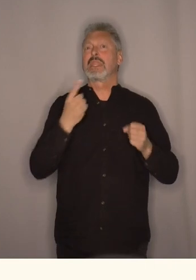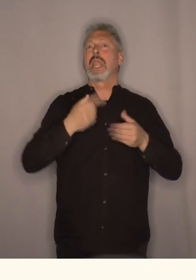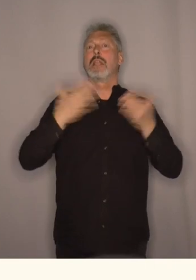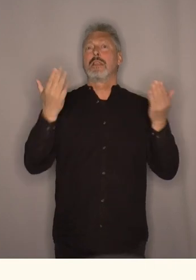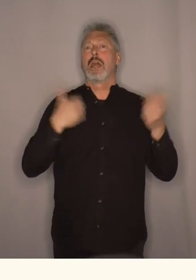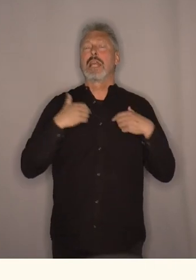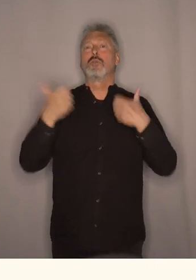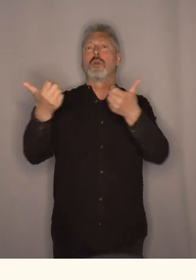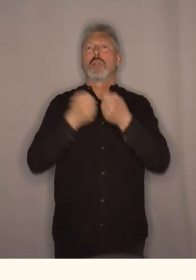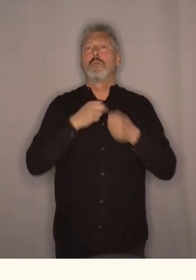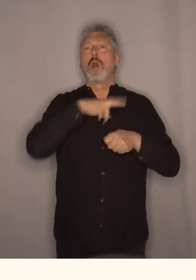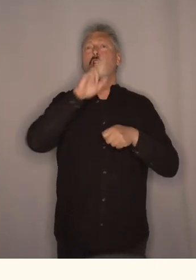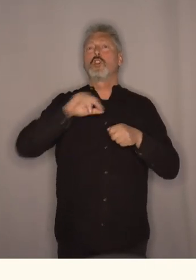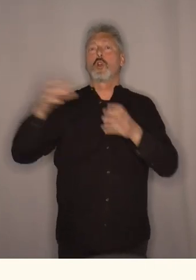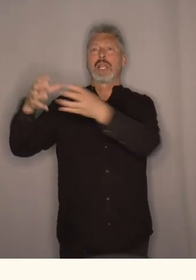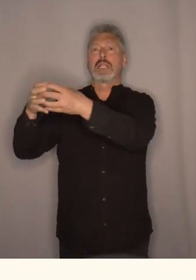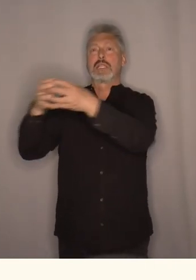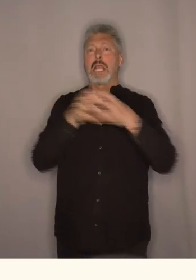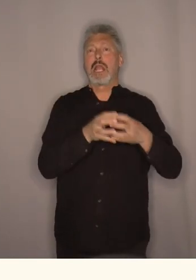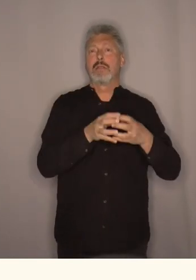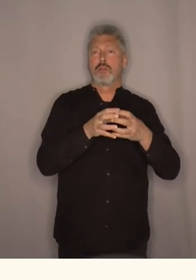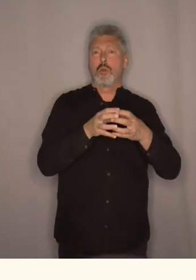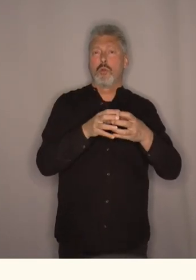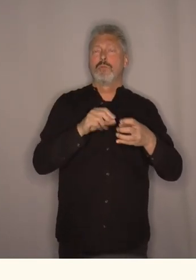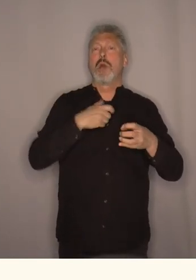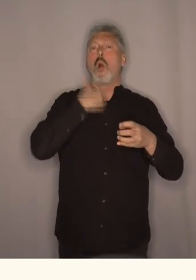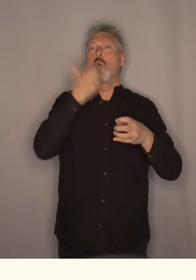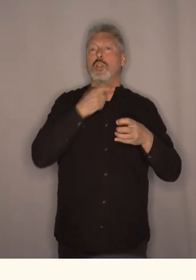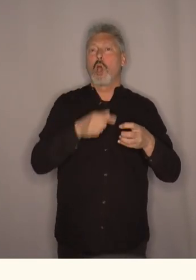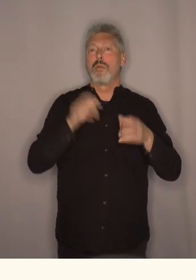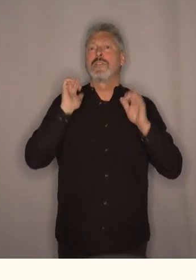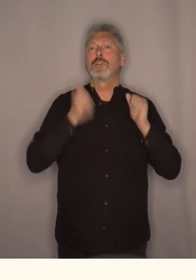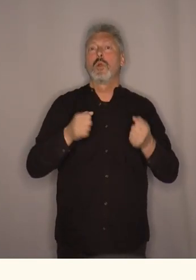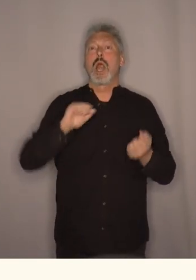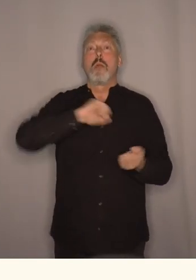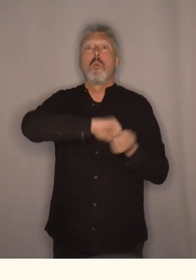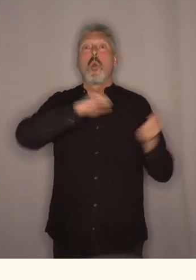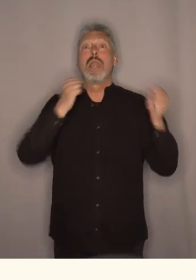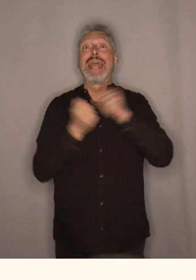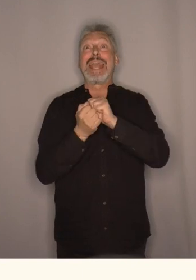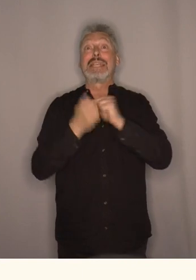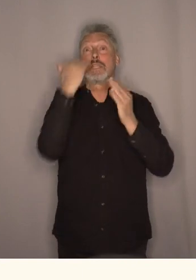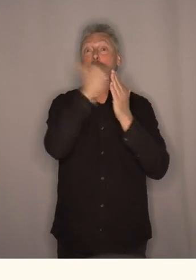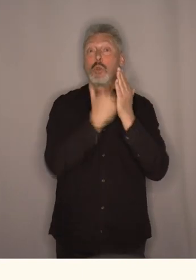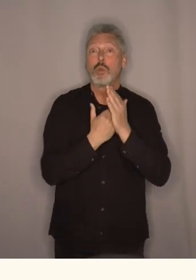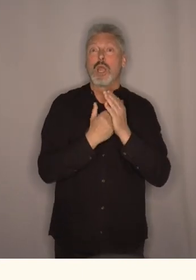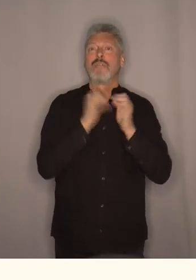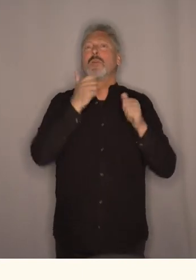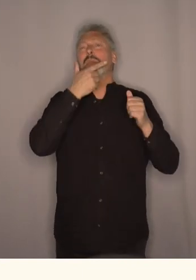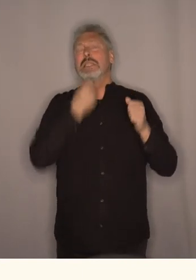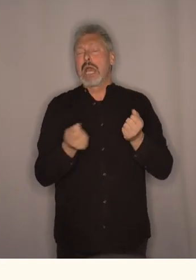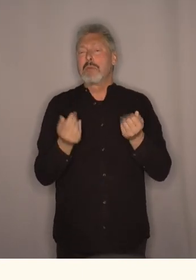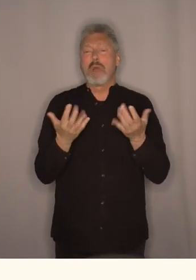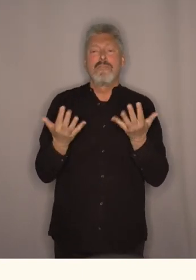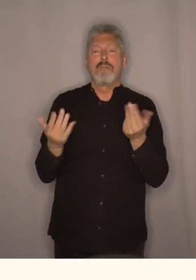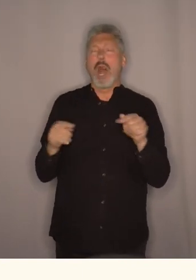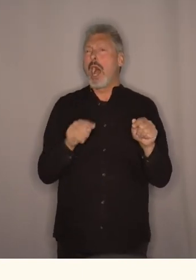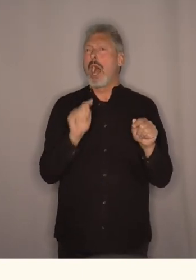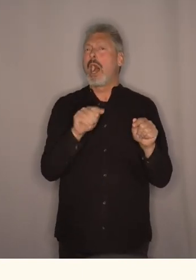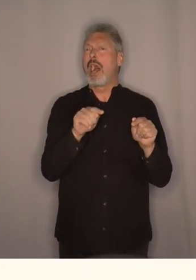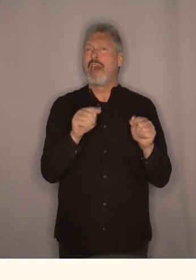dag så skulle jeg ta imot en norsk delegasjon med ungdommer. Og vi skulle ha et politisk program. Vi skulle rett og slett bli litt kjent med hva som